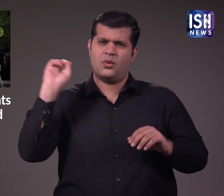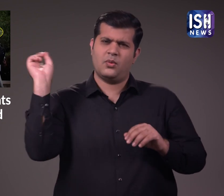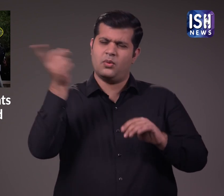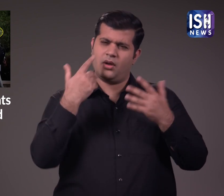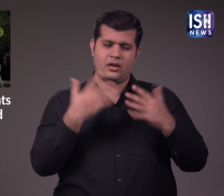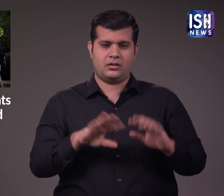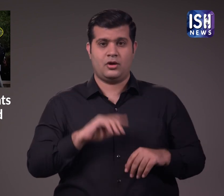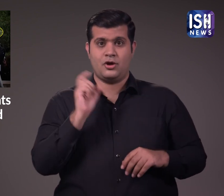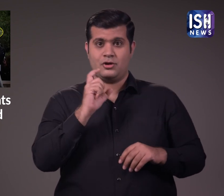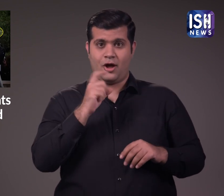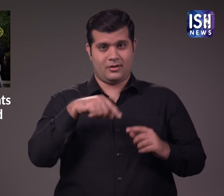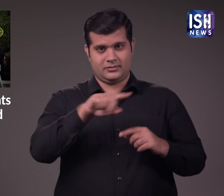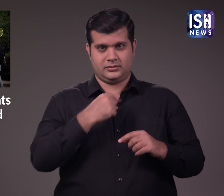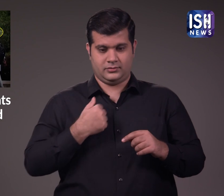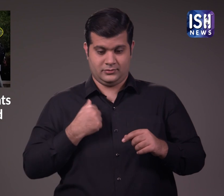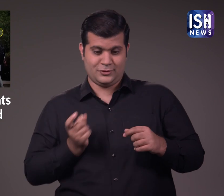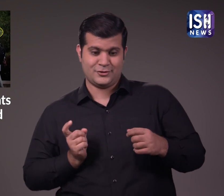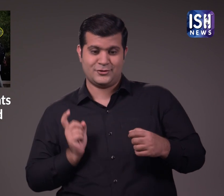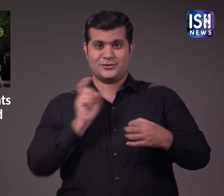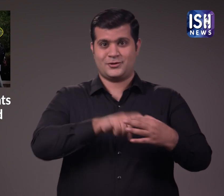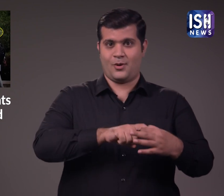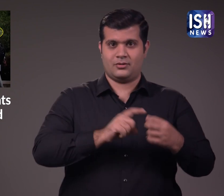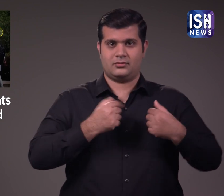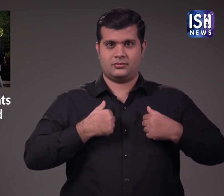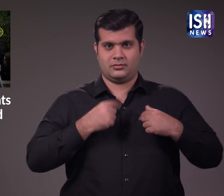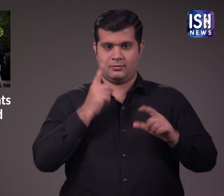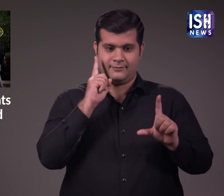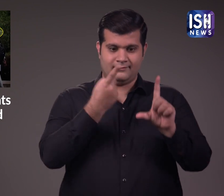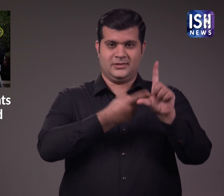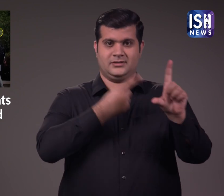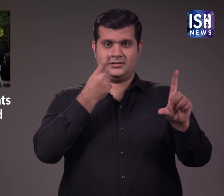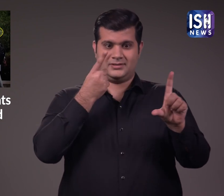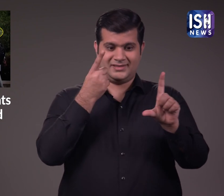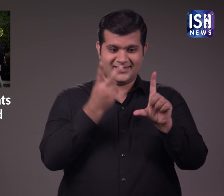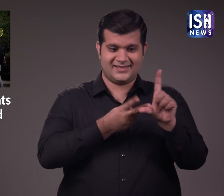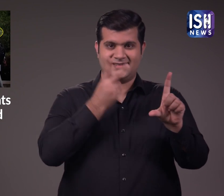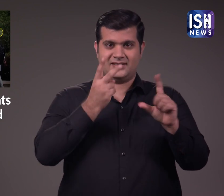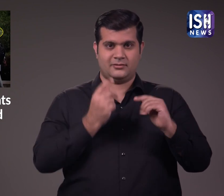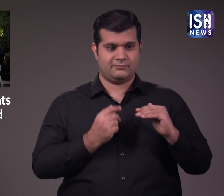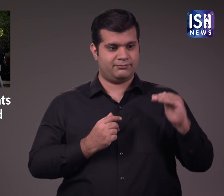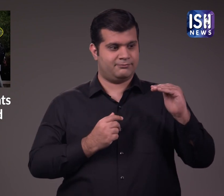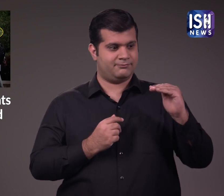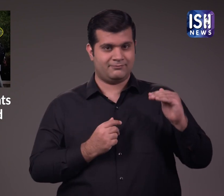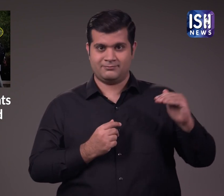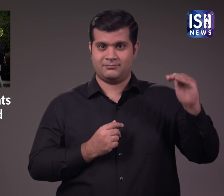सभी के लिए जब आप कॉलेज का पहला और दूसरा वर्ष पूरा करते हैं तो आप सीनियर बन जाते हैं